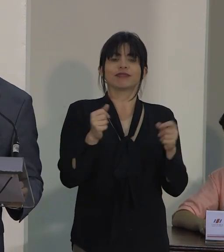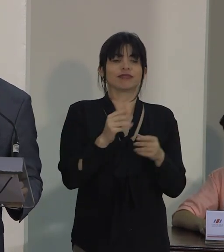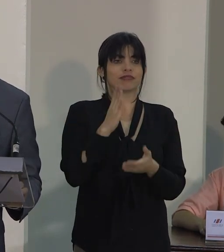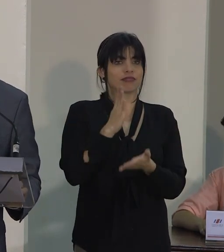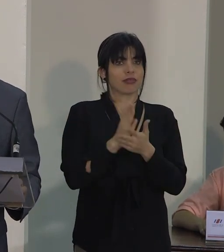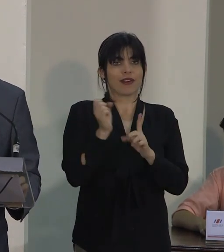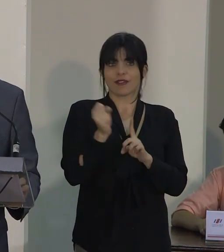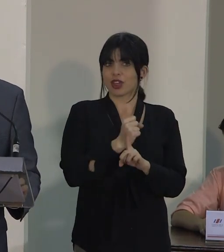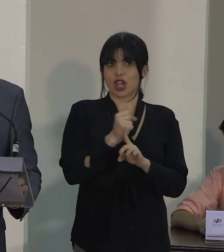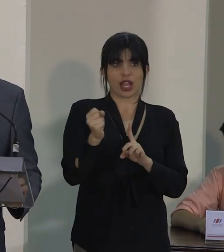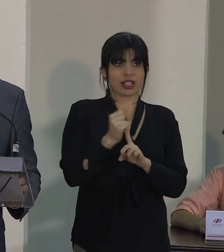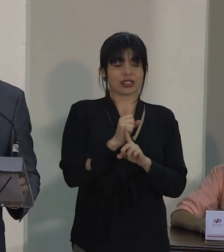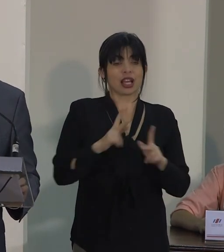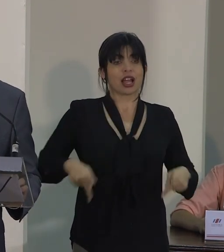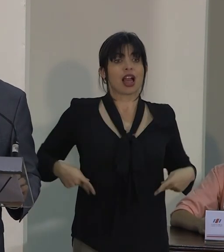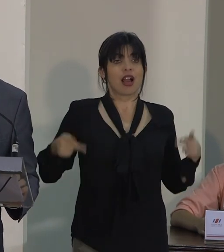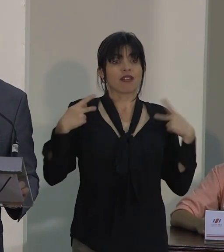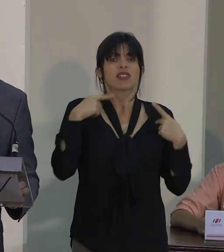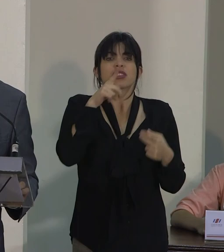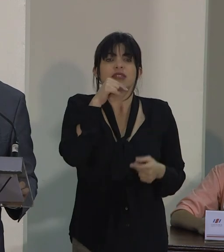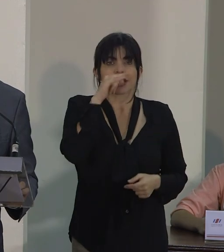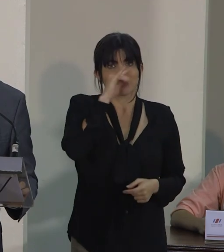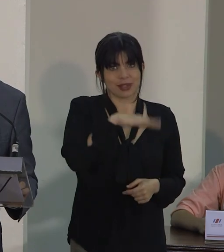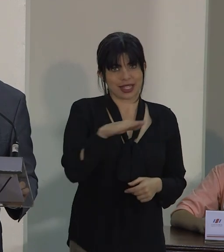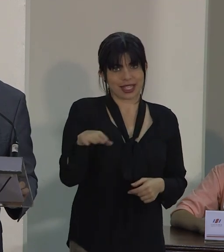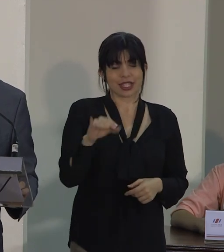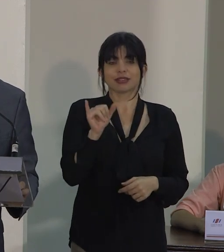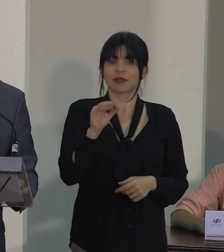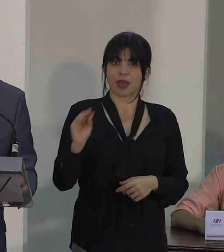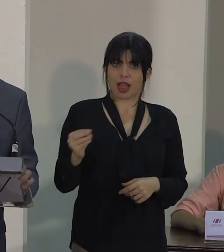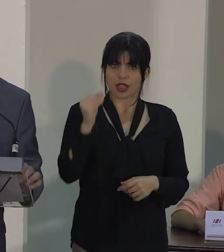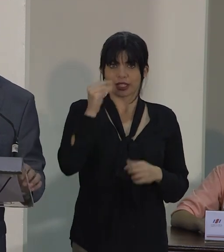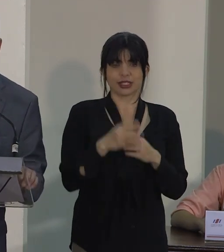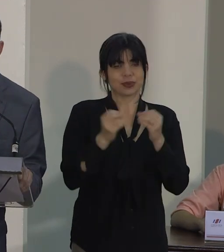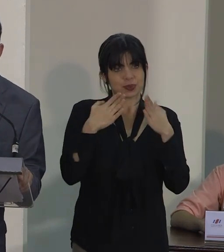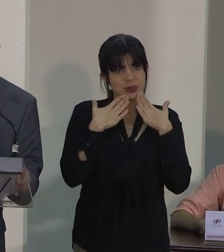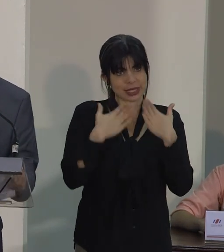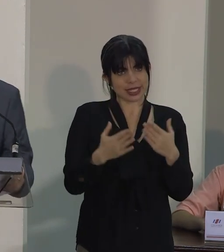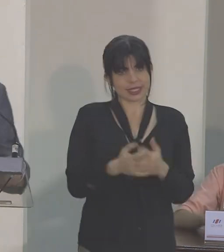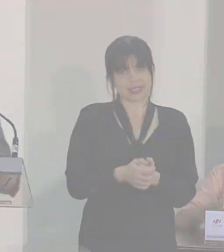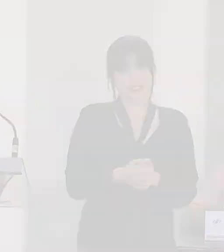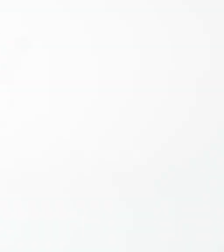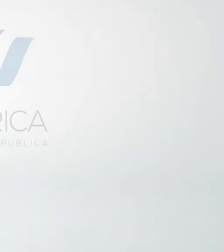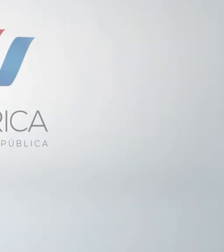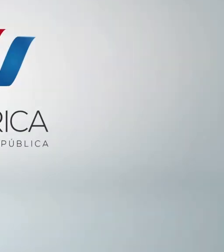violencias en la vida de nuestros niños, niñas y adolescentes. Muchas gracias.